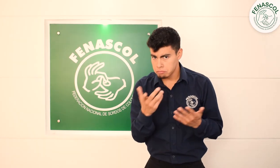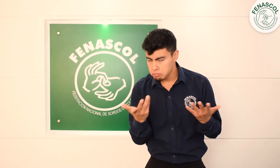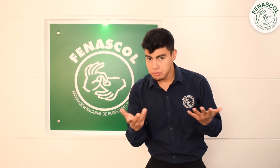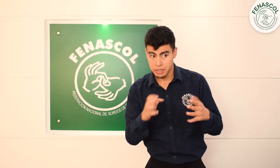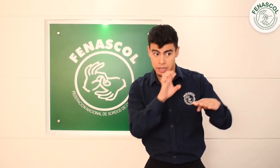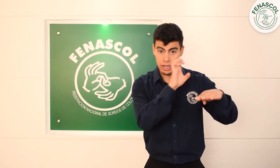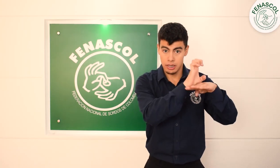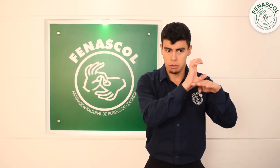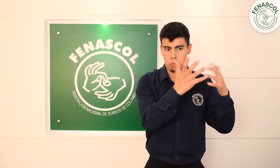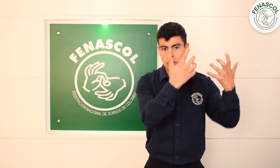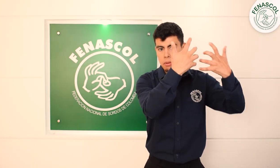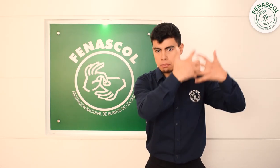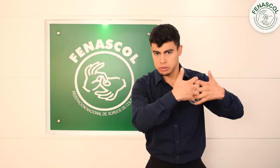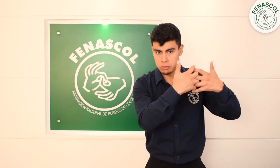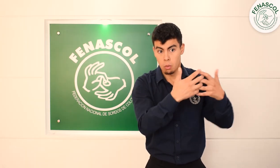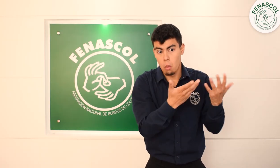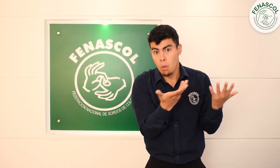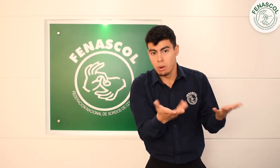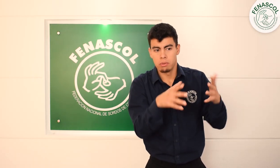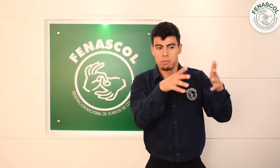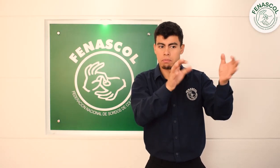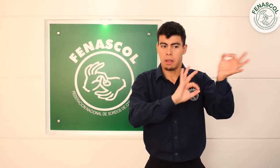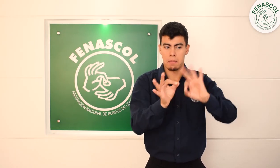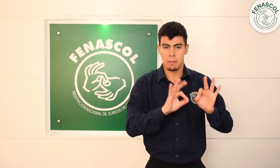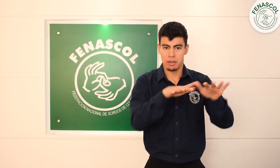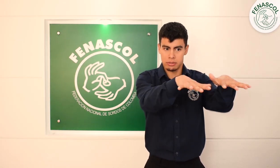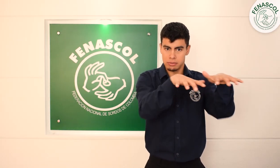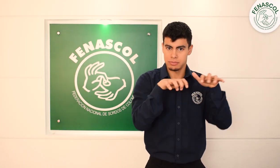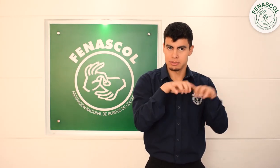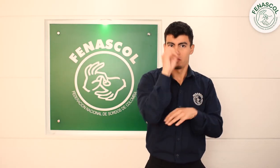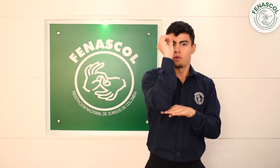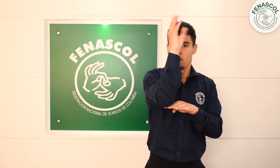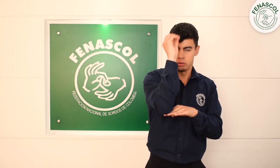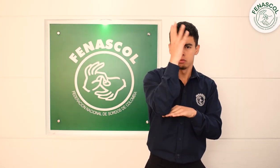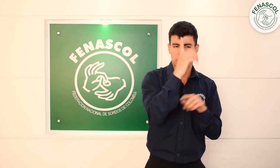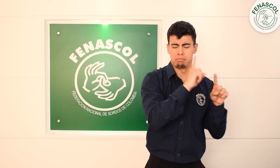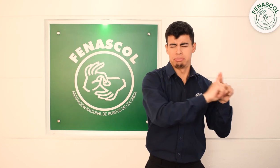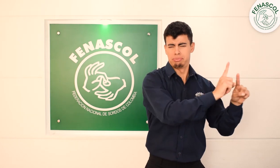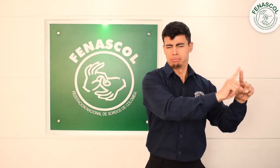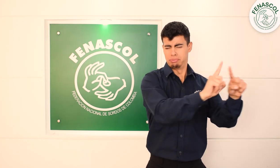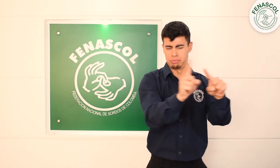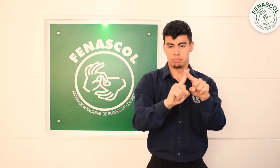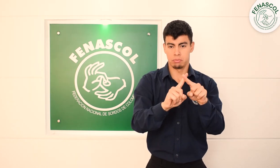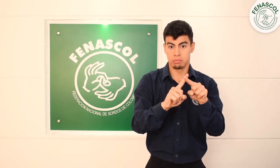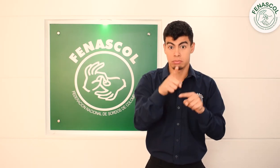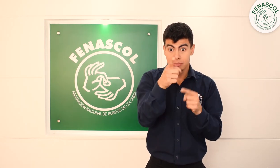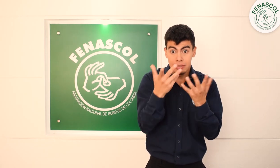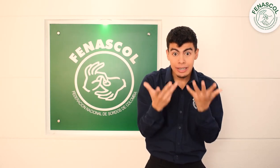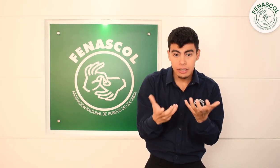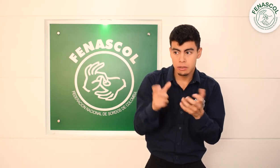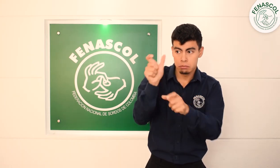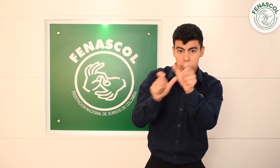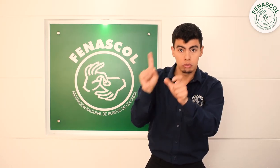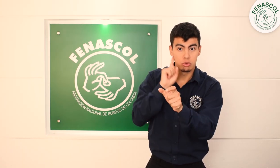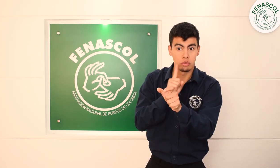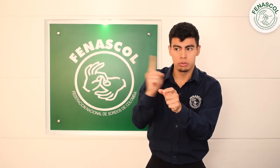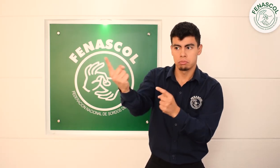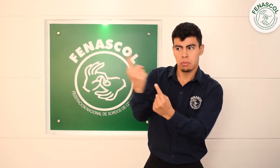Si deseas que tu entidad, tu empresa o el evento que estás preparando cuente con el Servicio de Interpretación de Lengua de